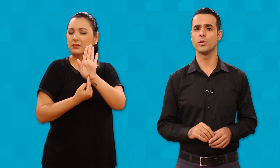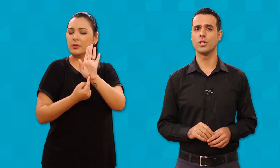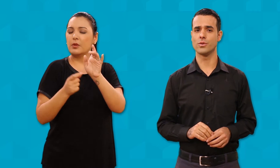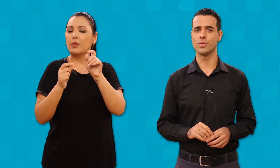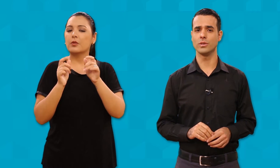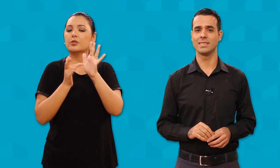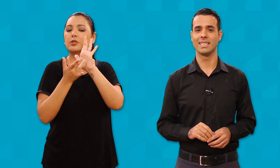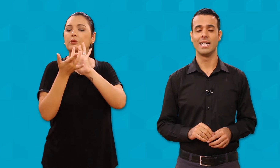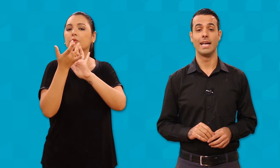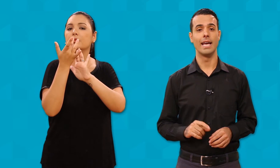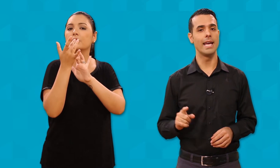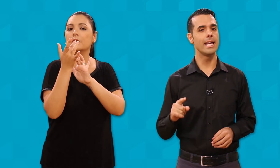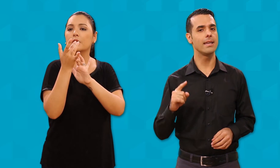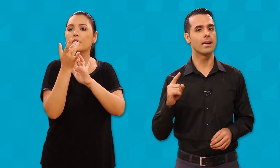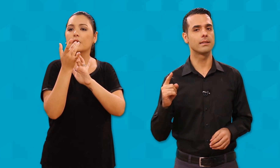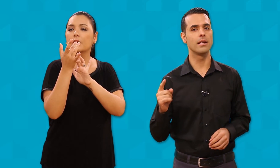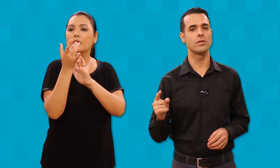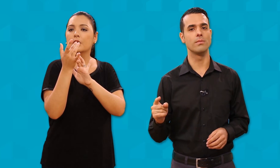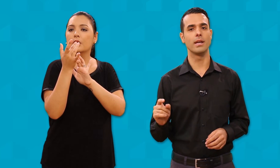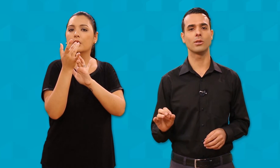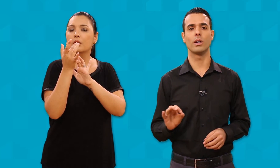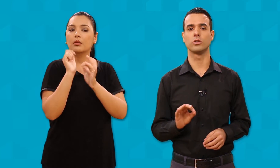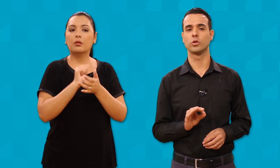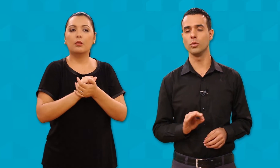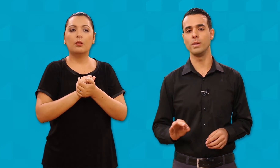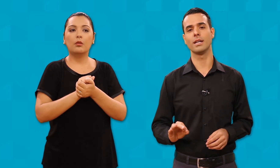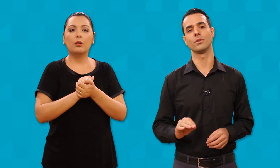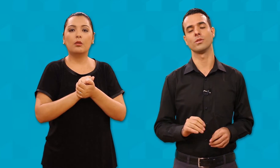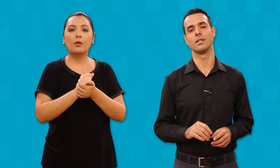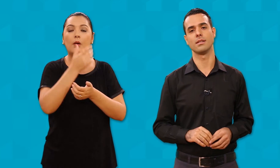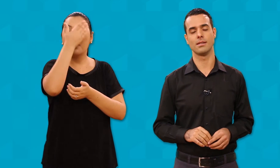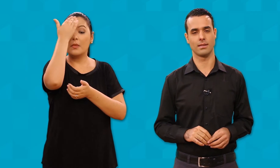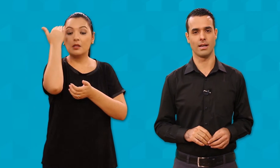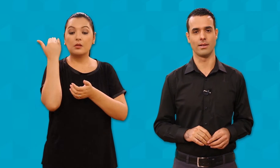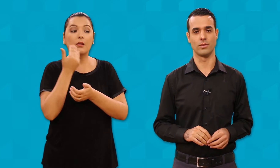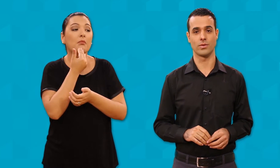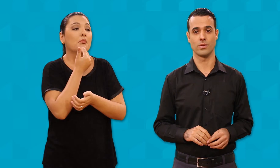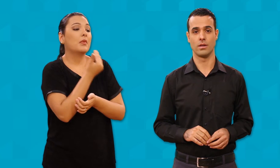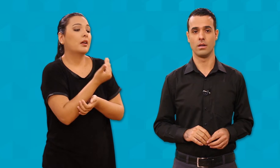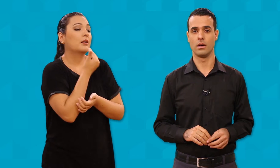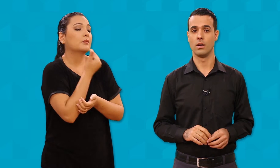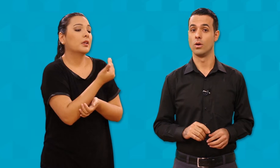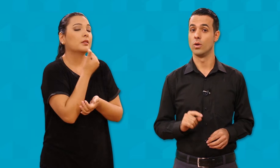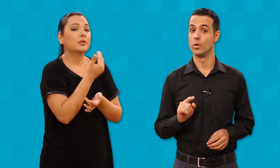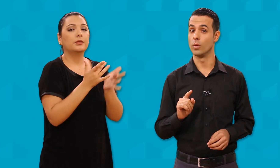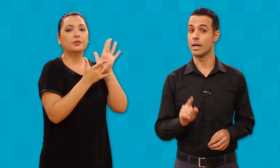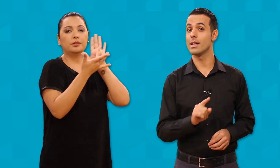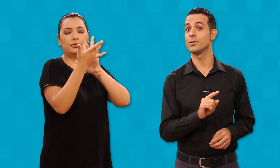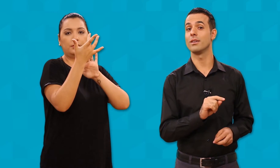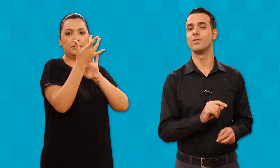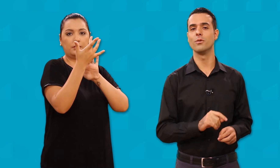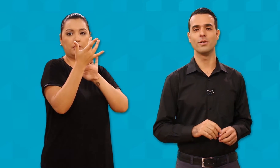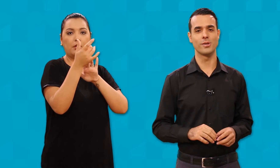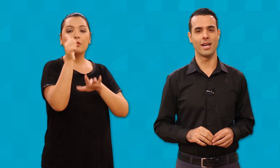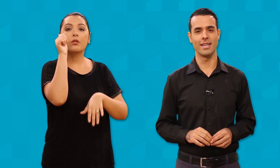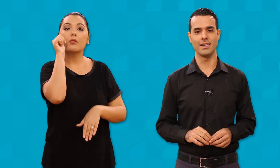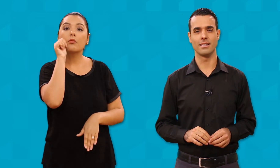por Jesus em atendimento à súplica dos necessitados. No caso da viúva de Naim,